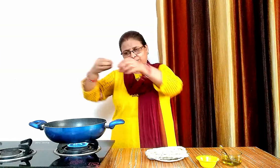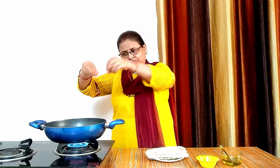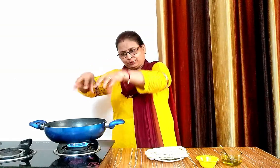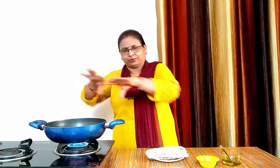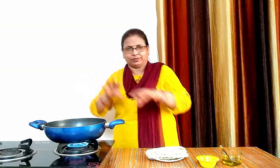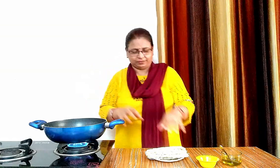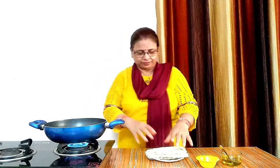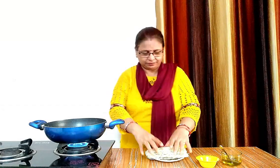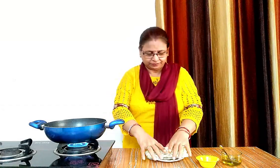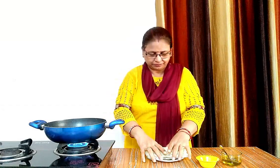लेंगे